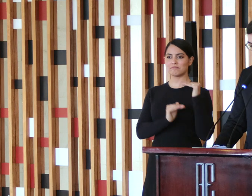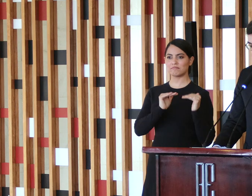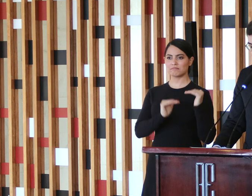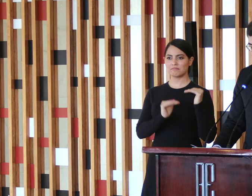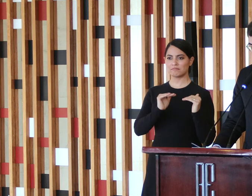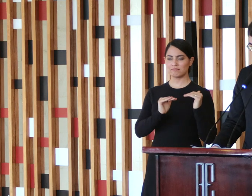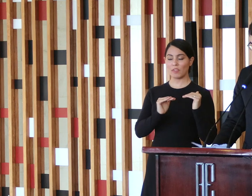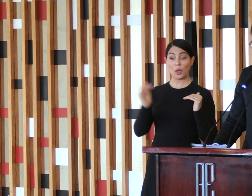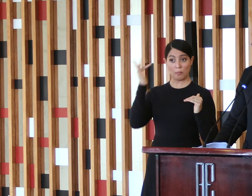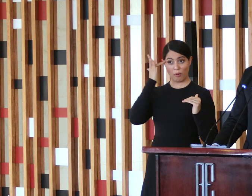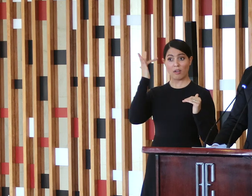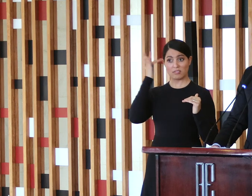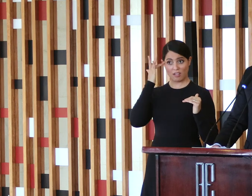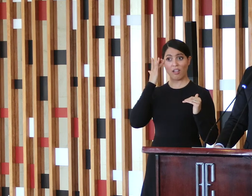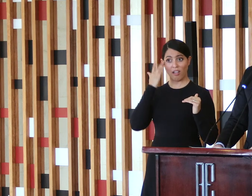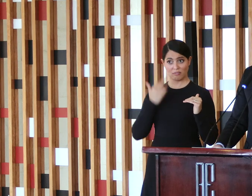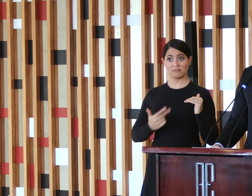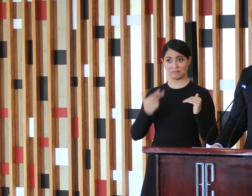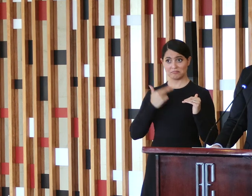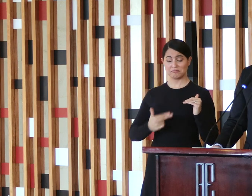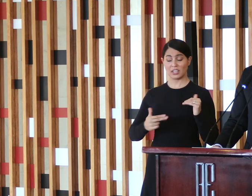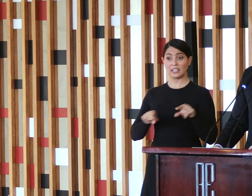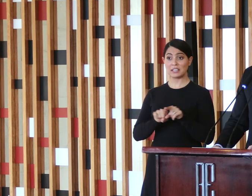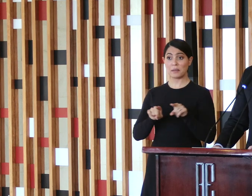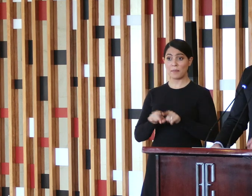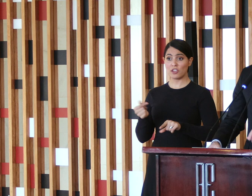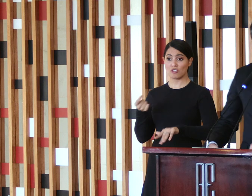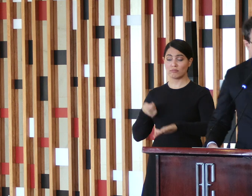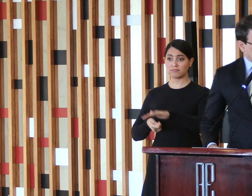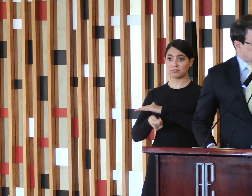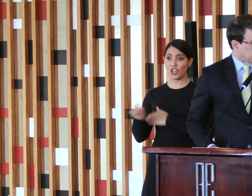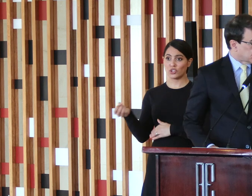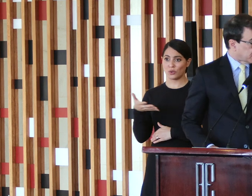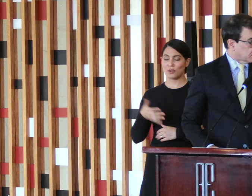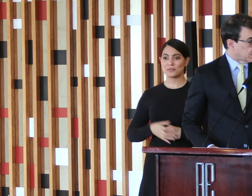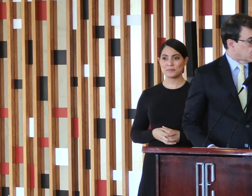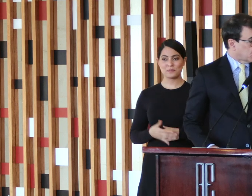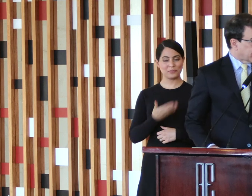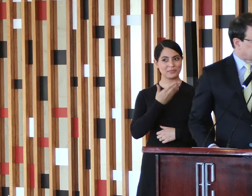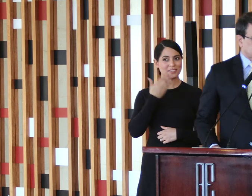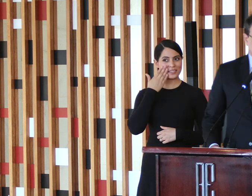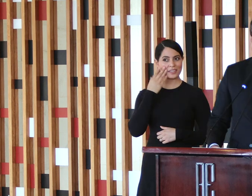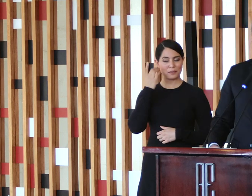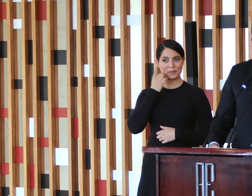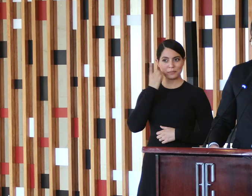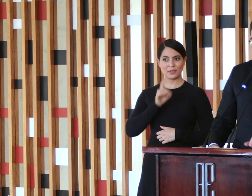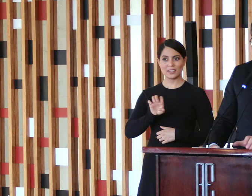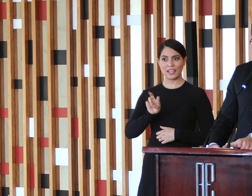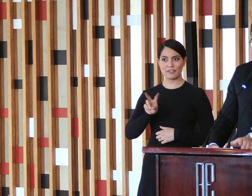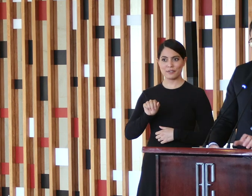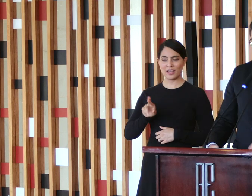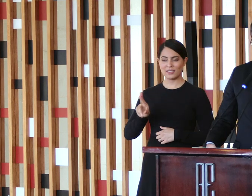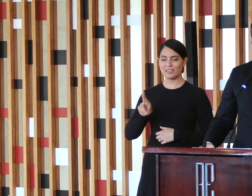regulatório moderno indutor de novos investimentos. Sabe, deputado Leval de Mello, quando eu era aluno,